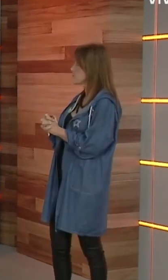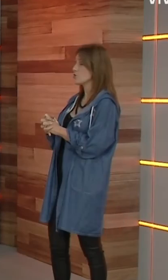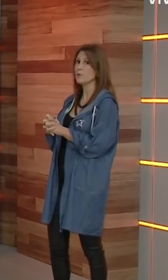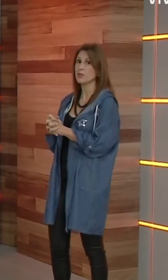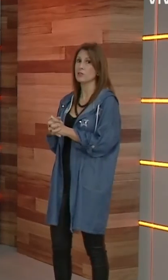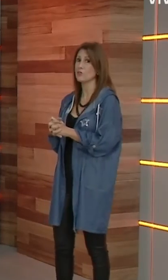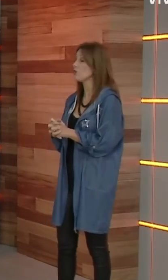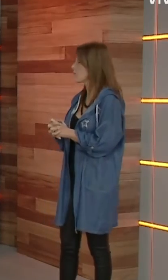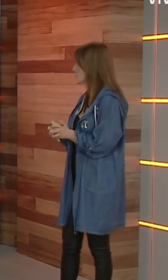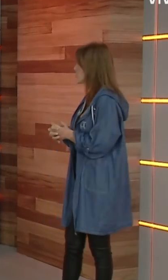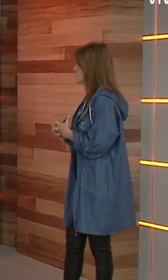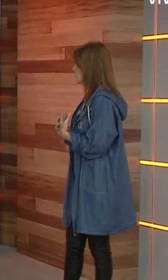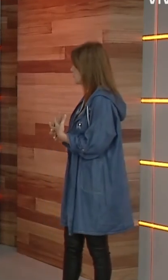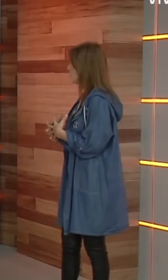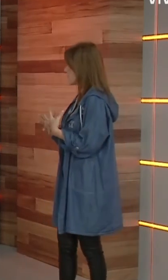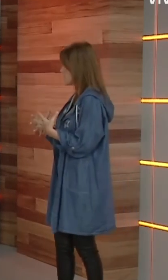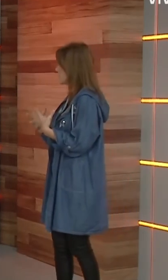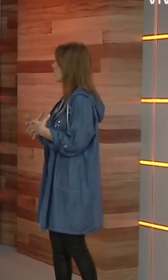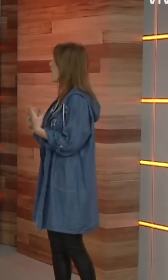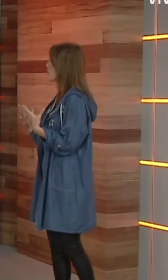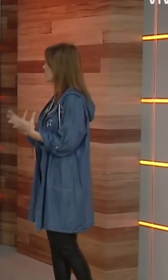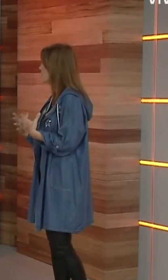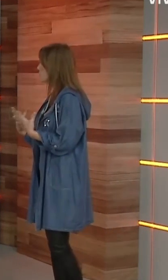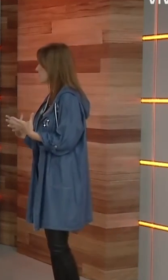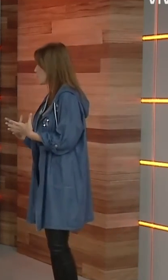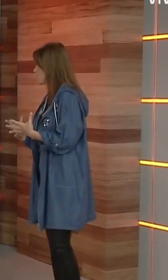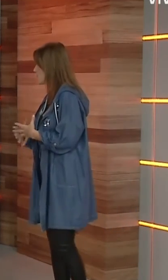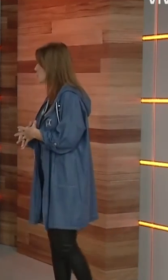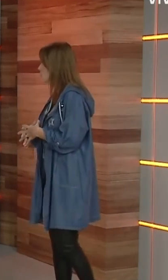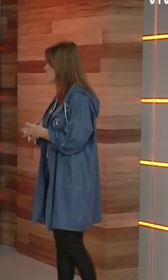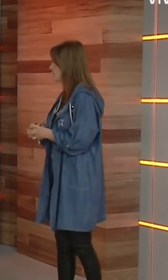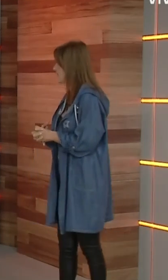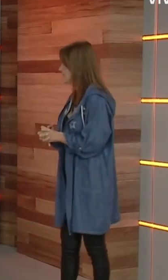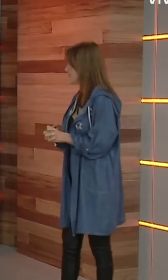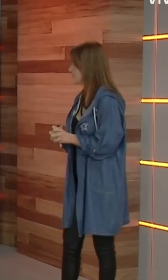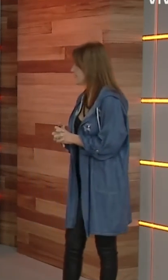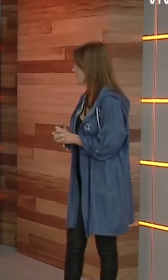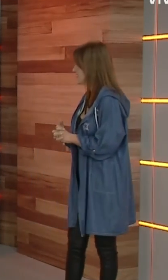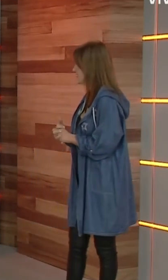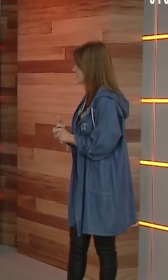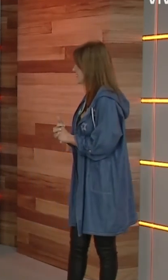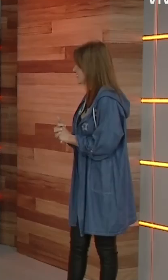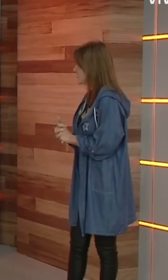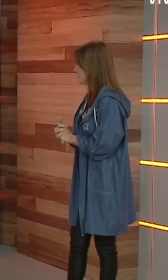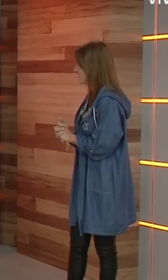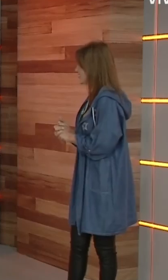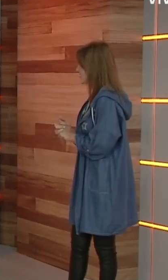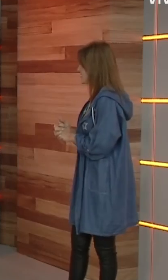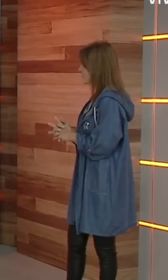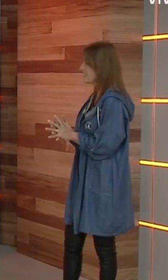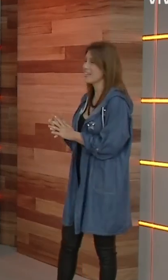quedamos a disposición porque estos son los espacios que se necesitan para seguir aprendiendo entre todos. Te mando un beso grande. Tal cual. Gracias a ustedes.